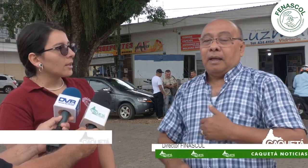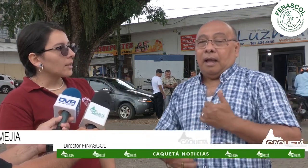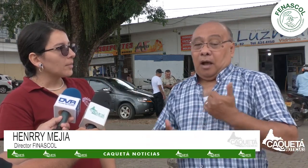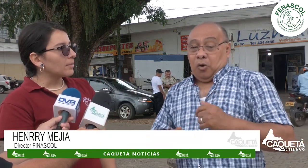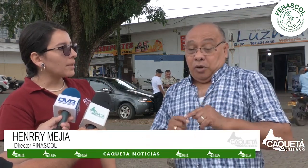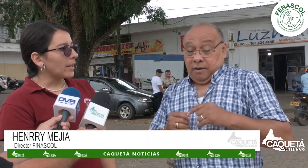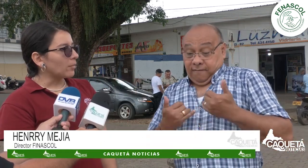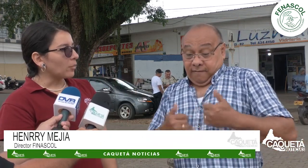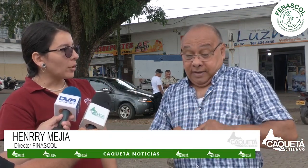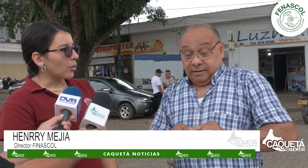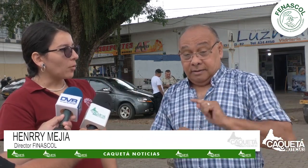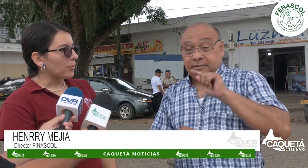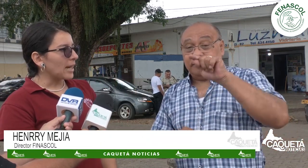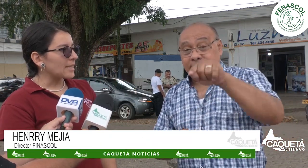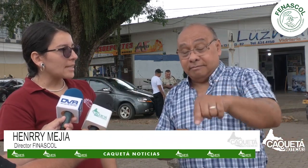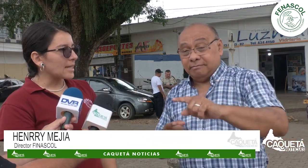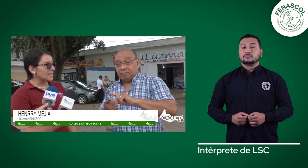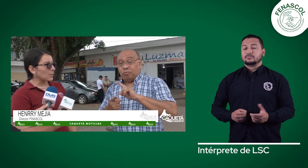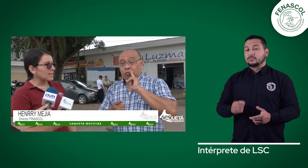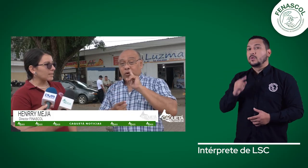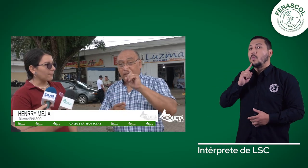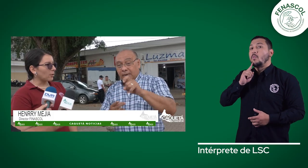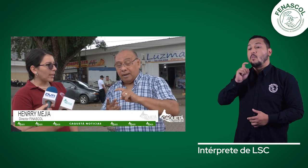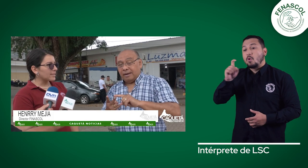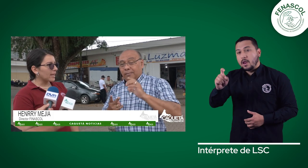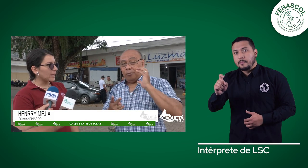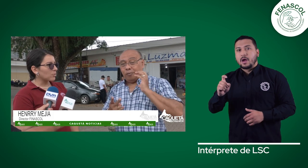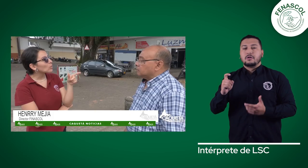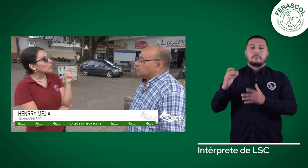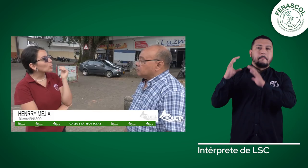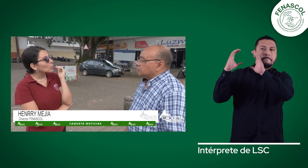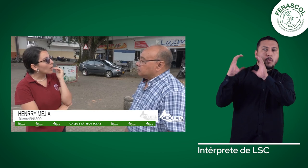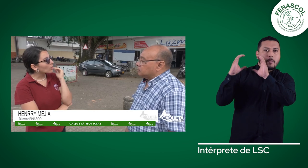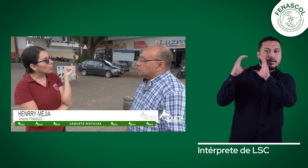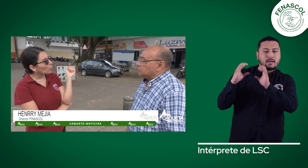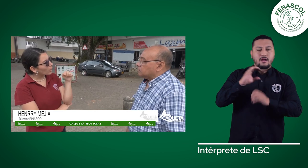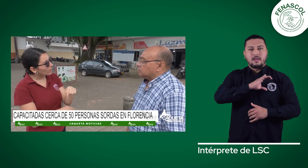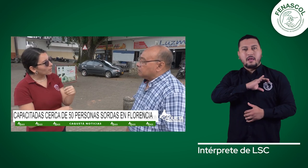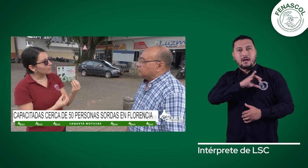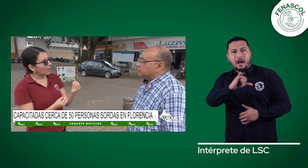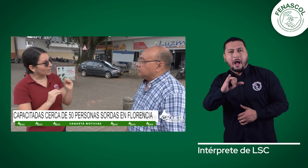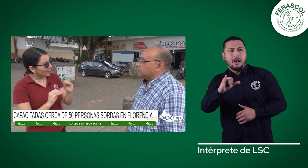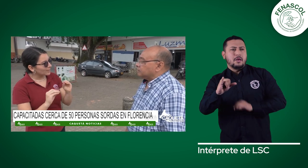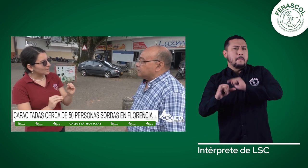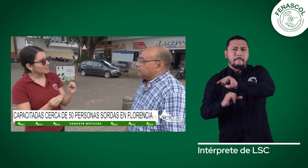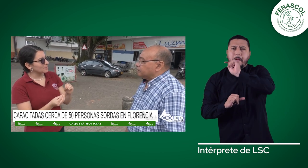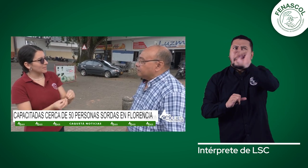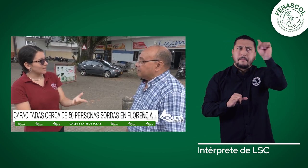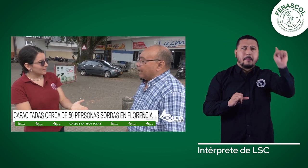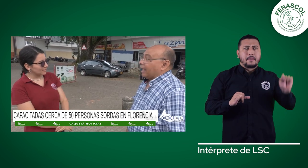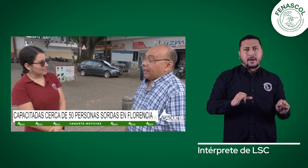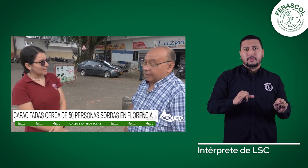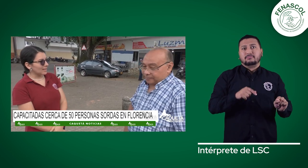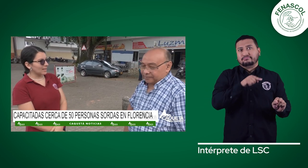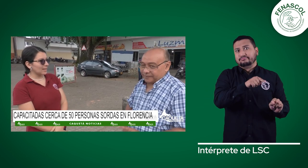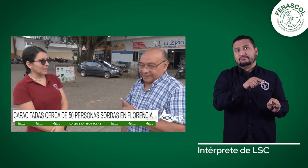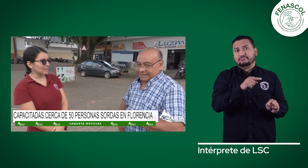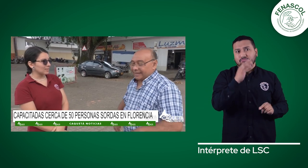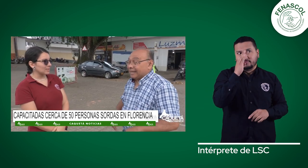Bien, bueno, finalizada esta visita a Florencia iremos a Bucaramanga, Popayán, Cali, entre otras y pues